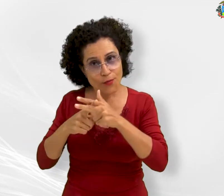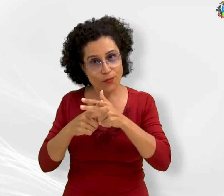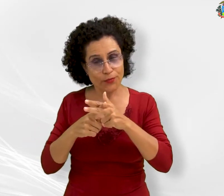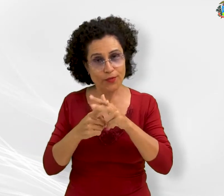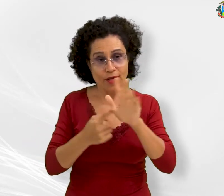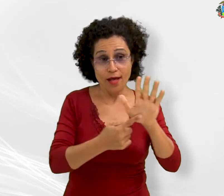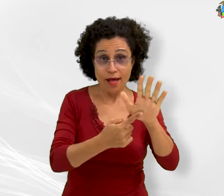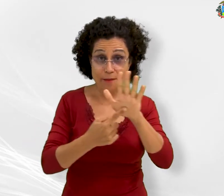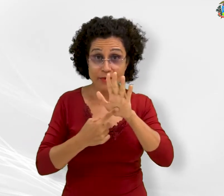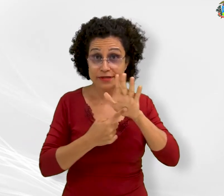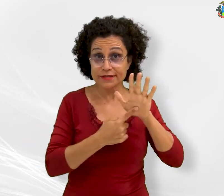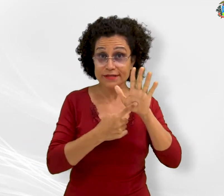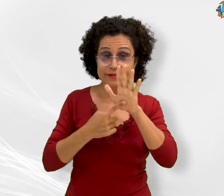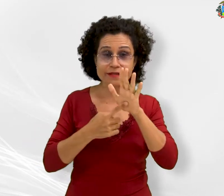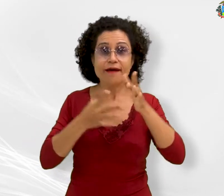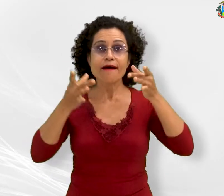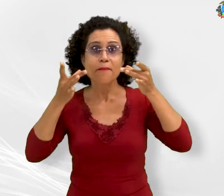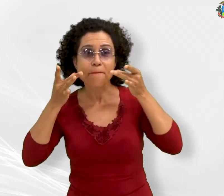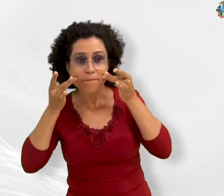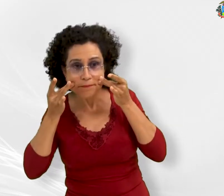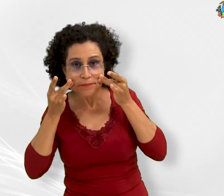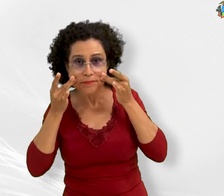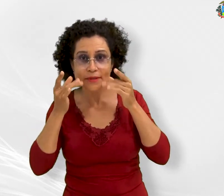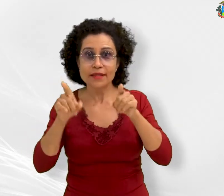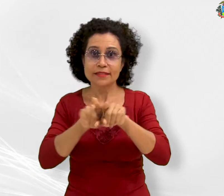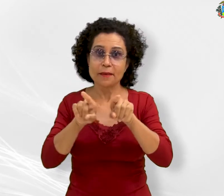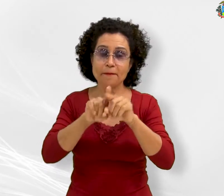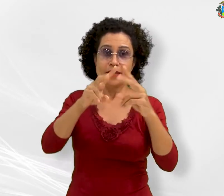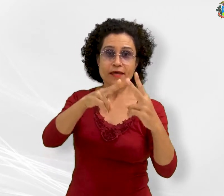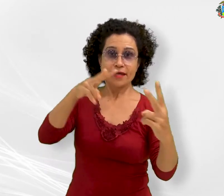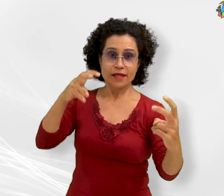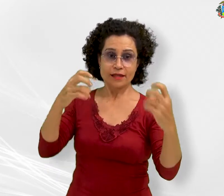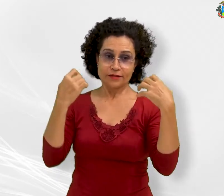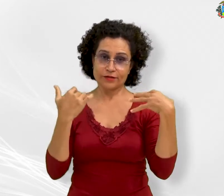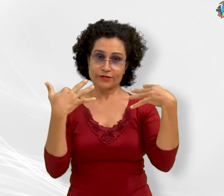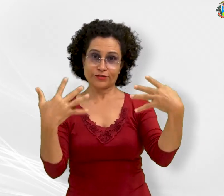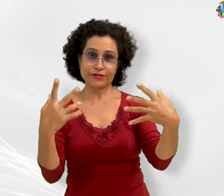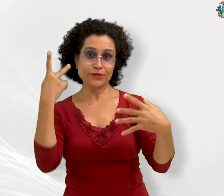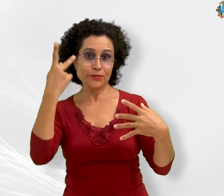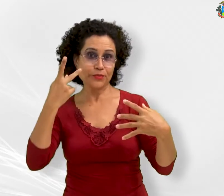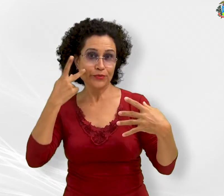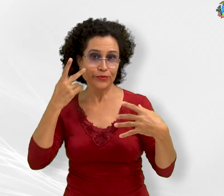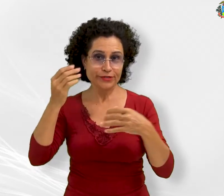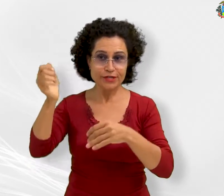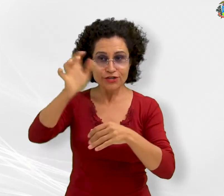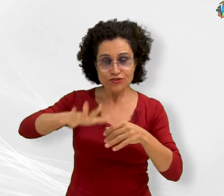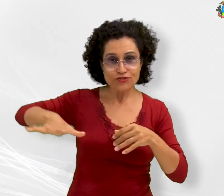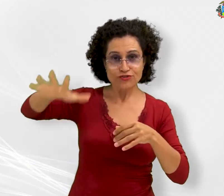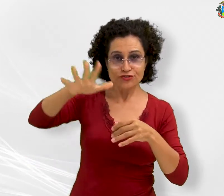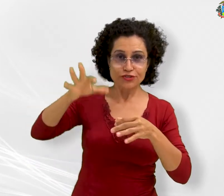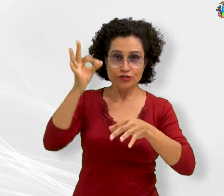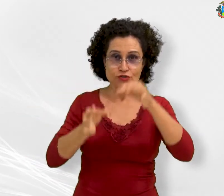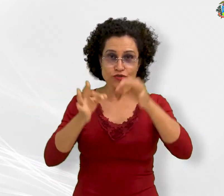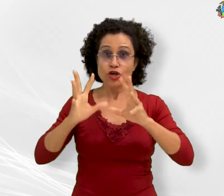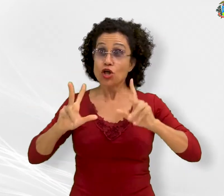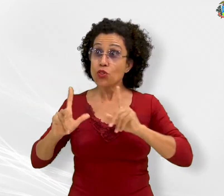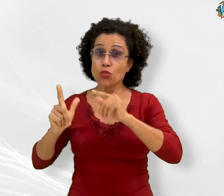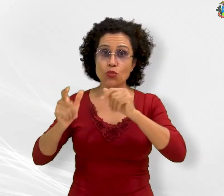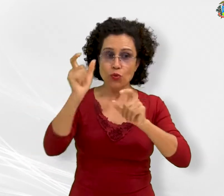A apresentação ocorrerá de forma híbrida no auditório da Procuradoria-Geral de Justiça. Todos os procuradores e promotores de